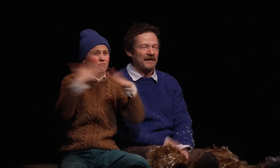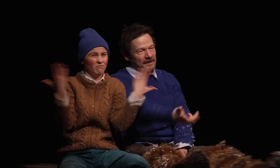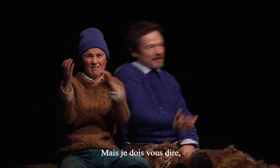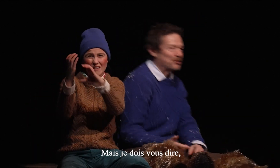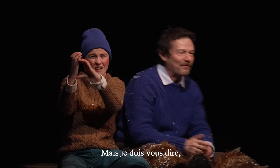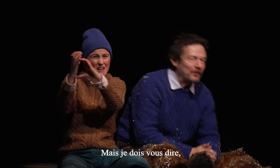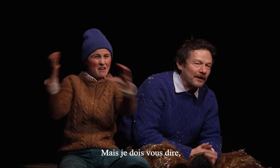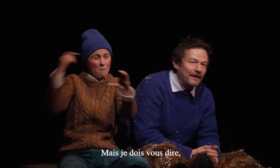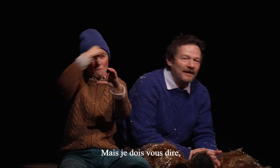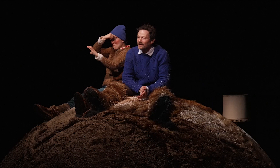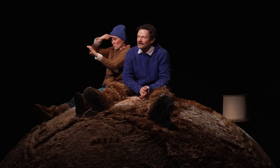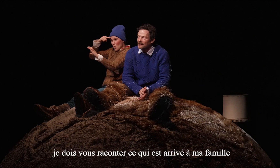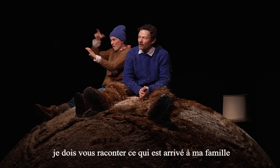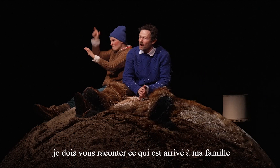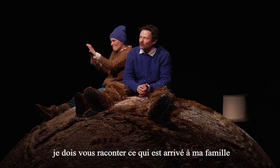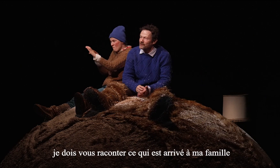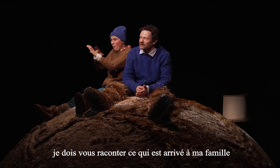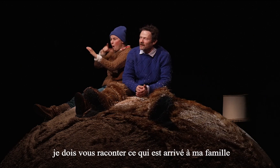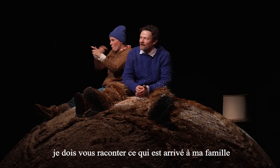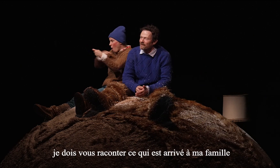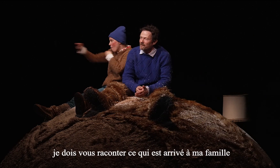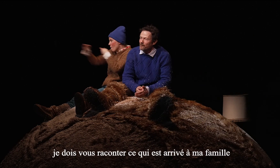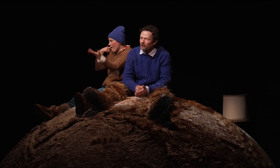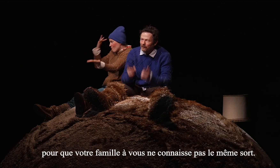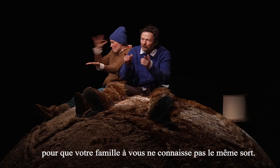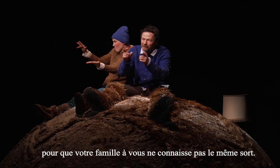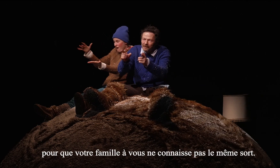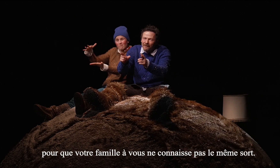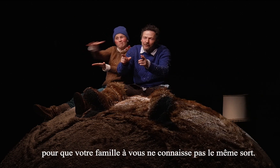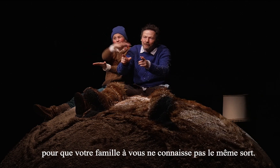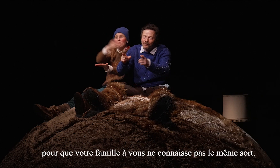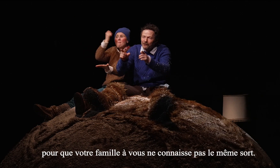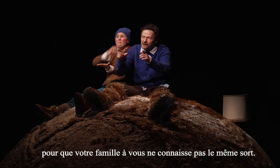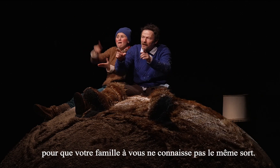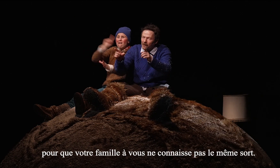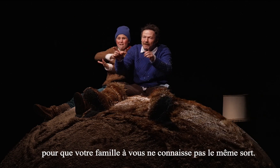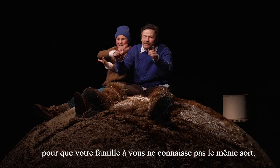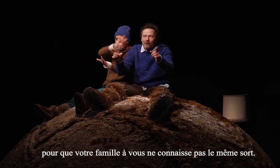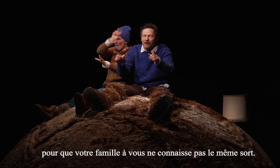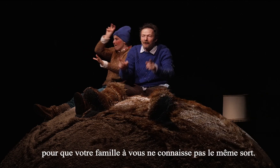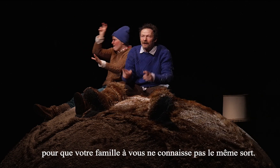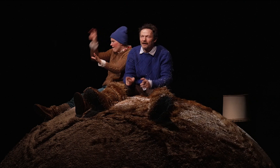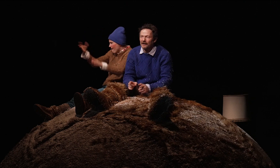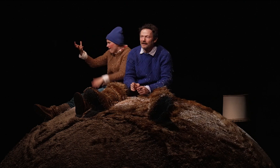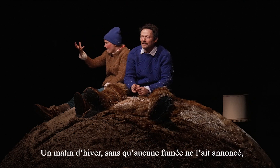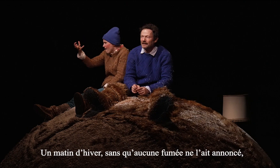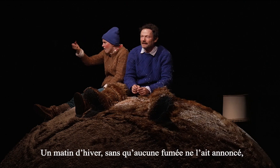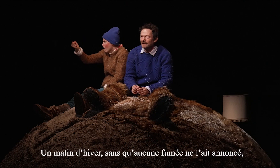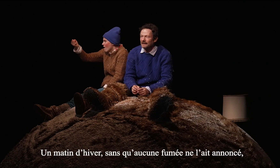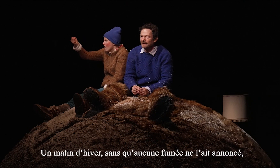Mais je dois vous dire, je dois vous raconter ce qui est arrivé à ma famille pour que votre famille à vous ne connaisse pas le même sort. Un matin d